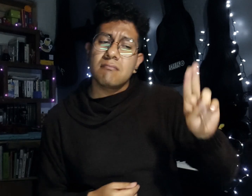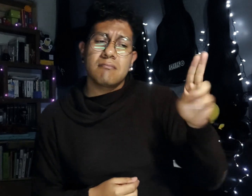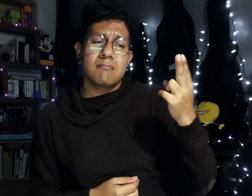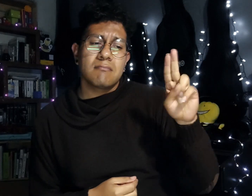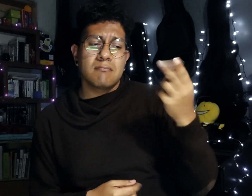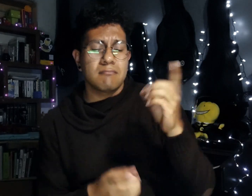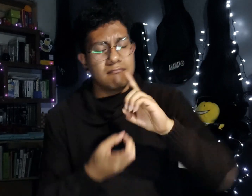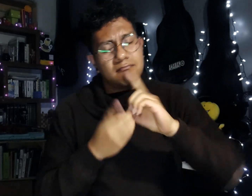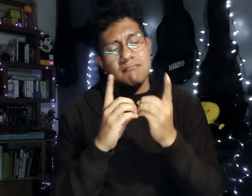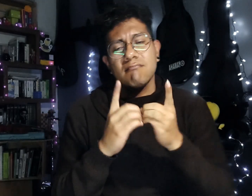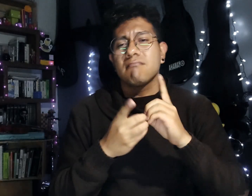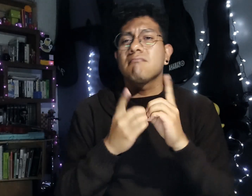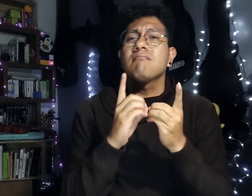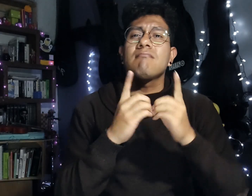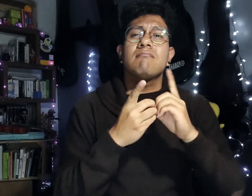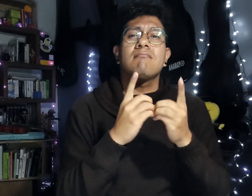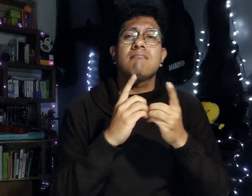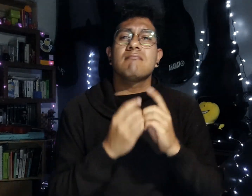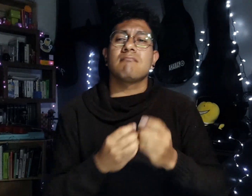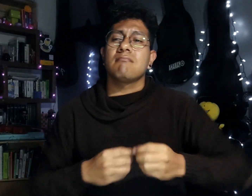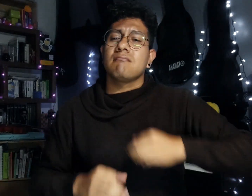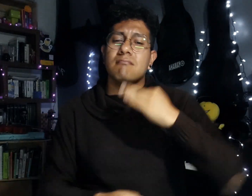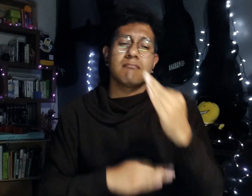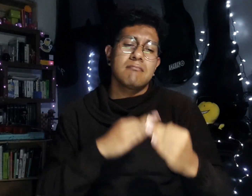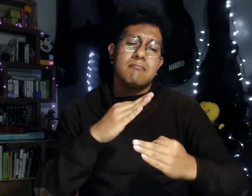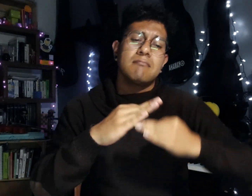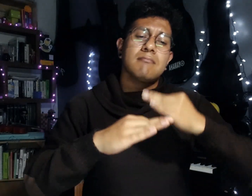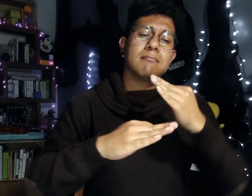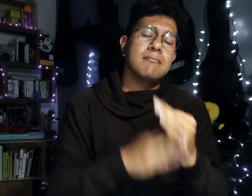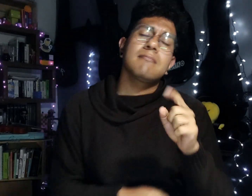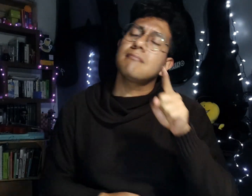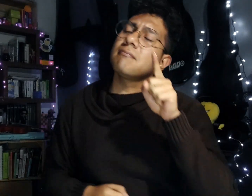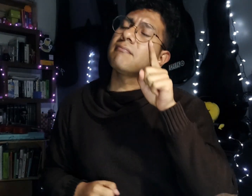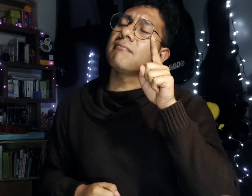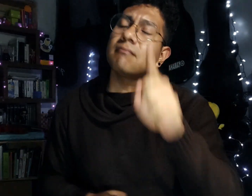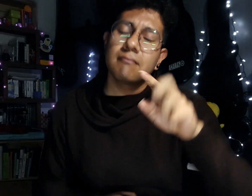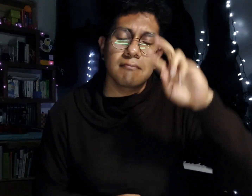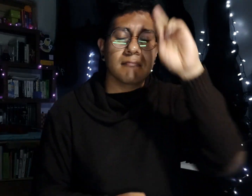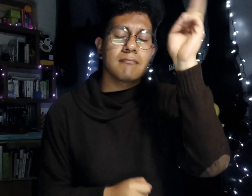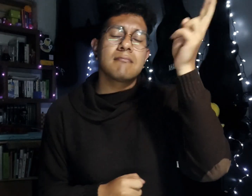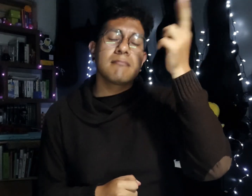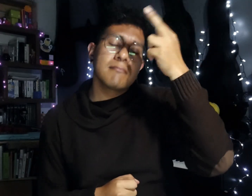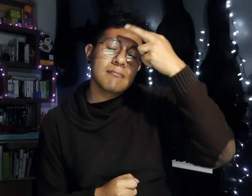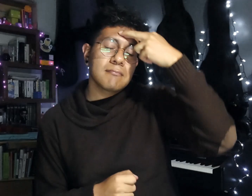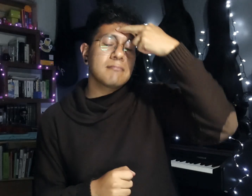este frío noviembre Cuando las hojas caen a morir por siempre